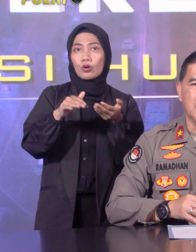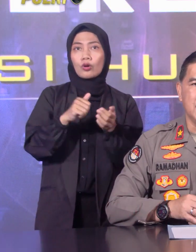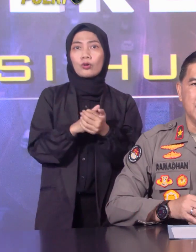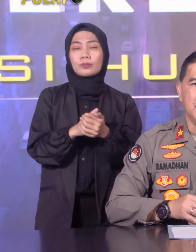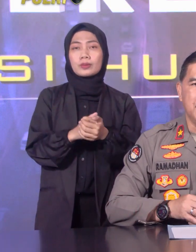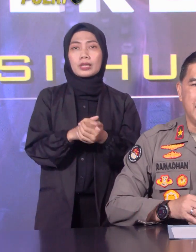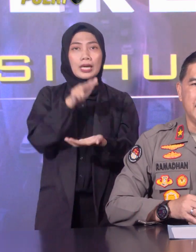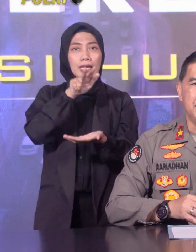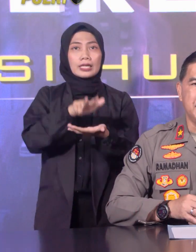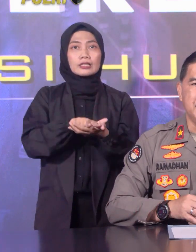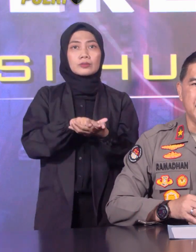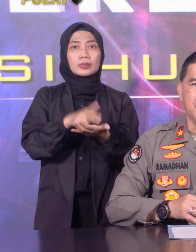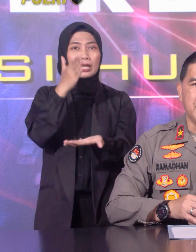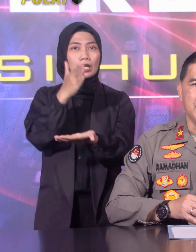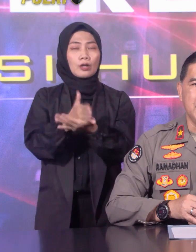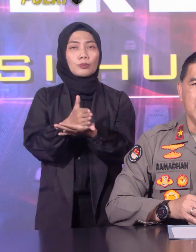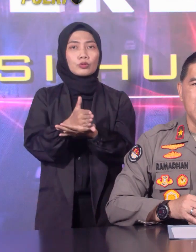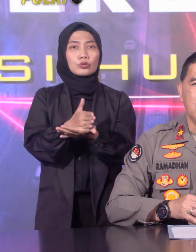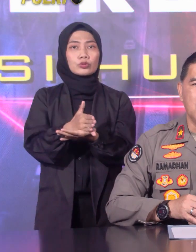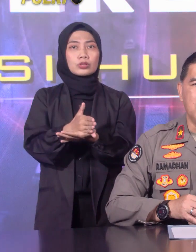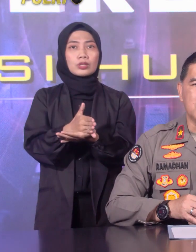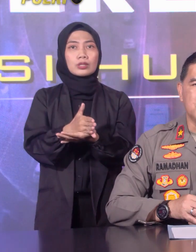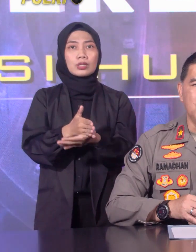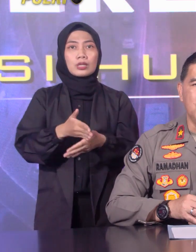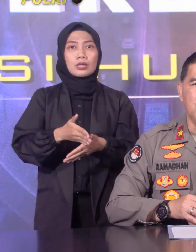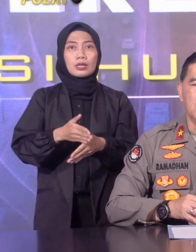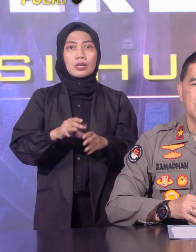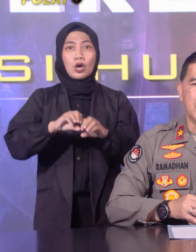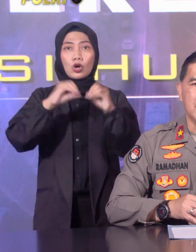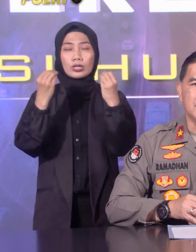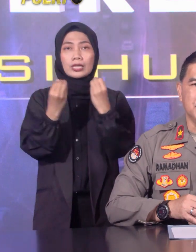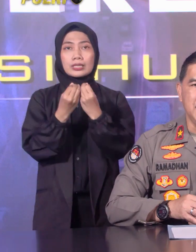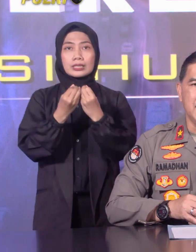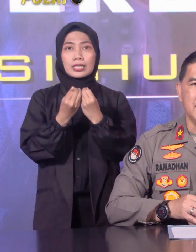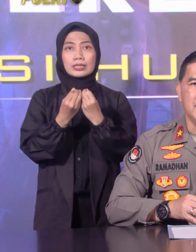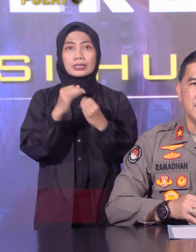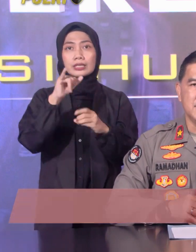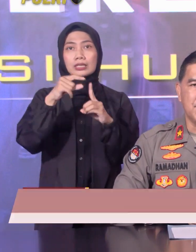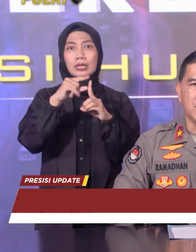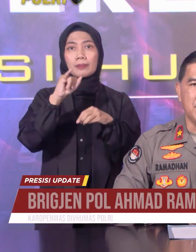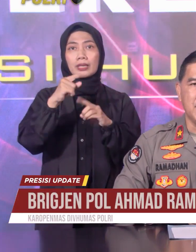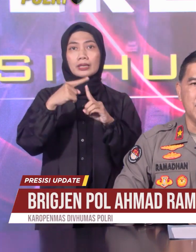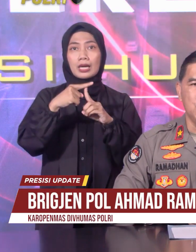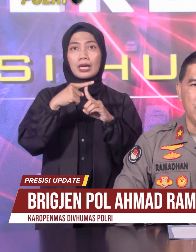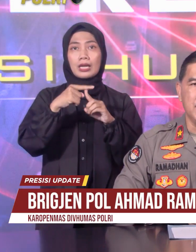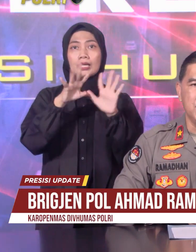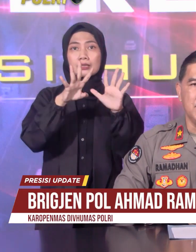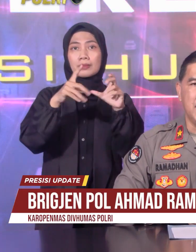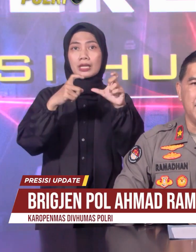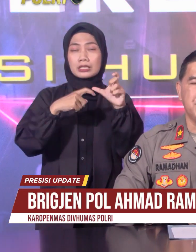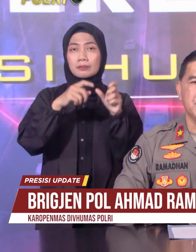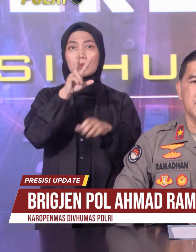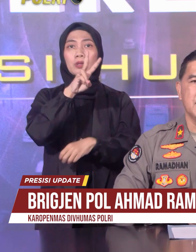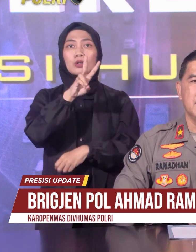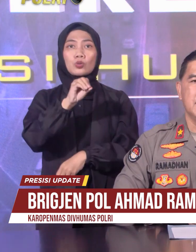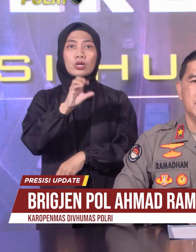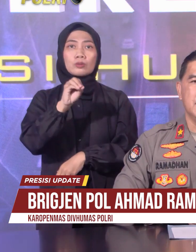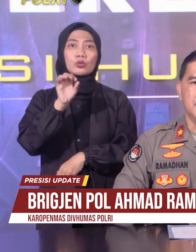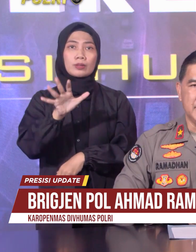keputusan Badan Pendiri YPI nomor 10, tanggal 9 September 2005.